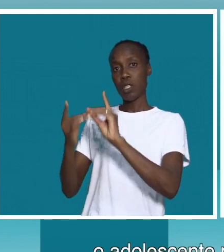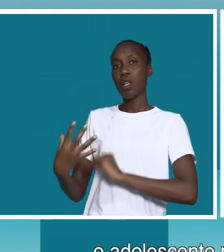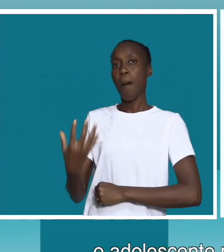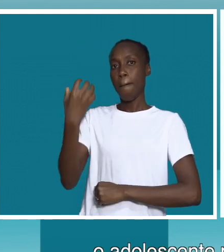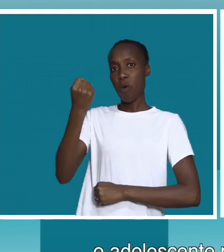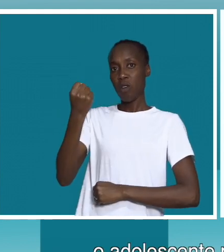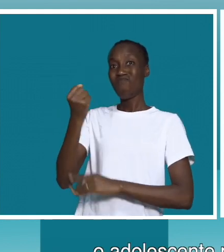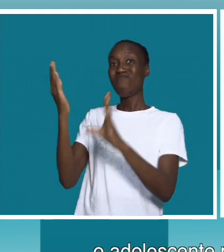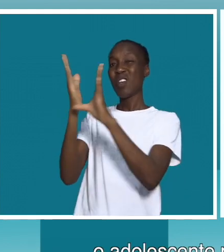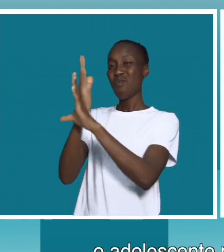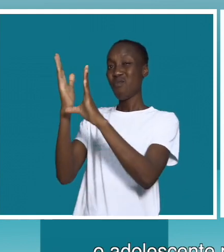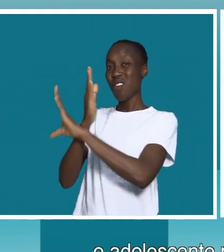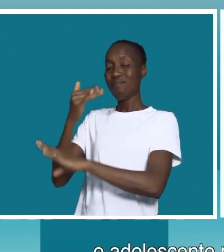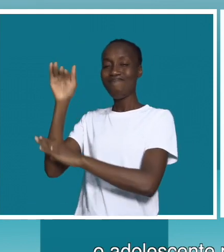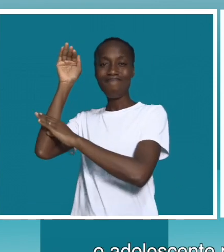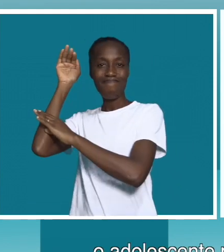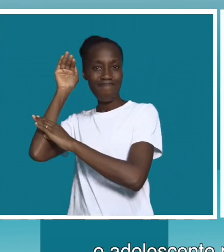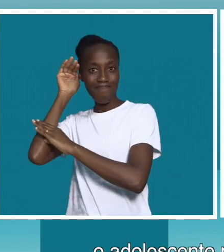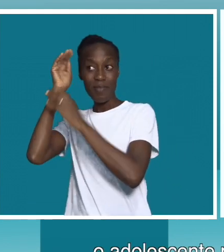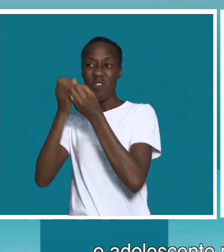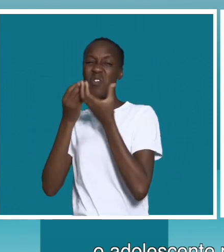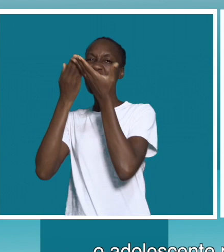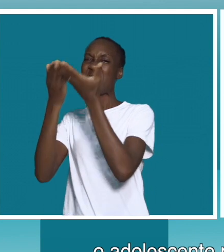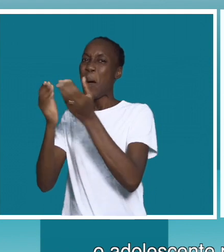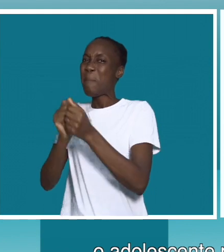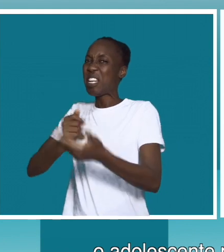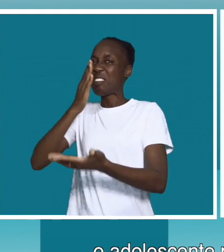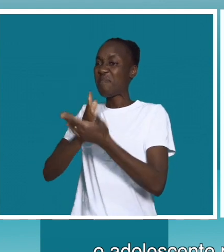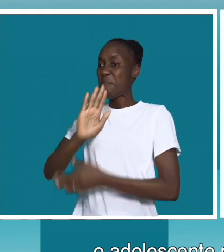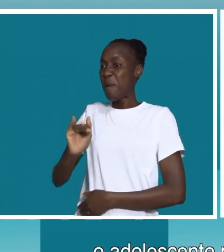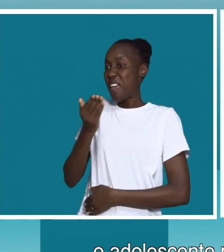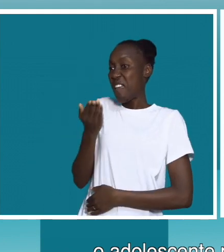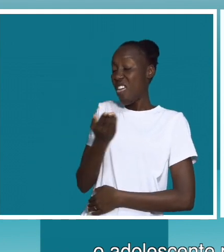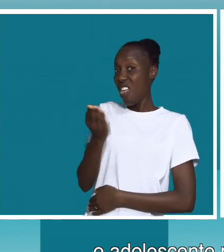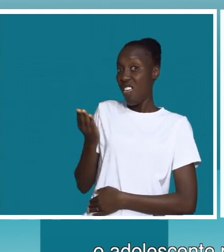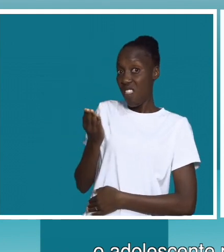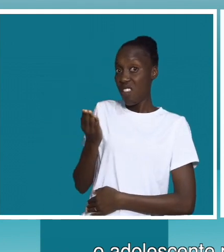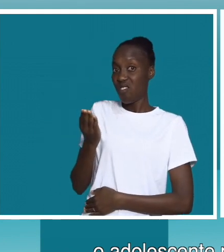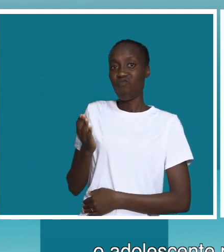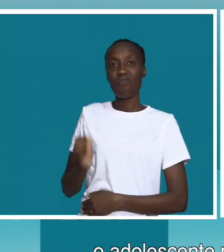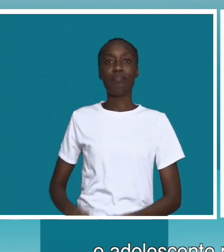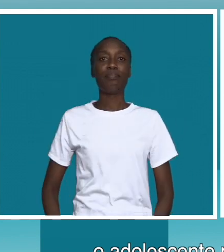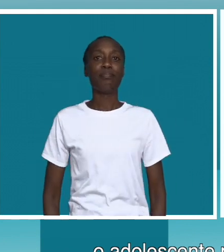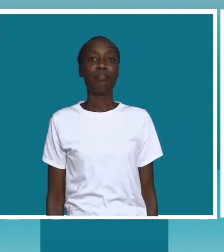adolescentes irão para fora buscar informação que pode não ser segura para ele ou ela